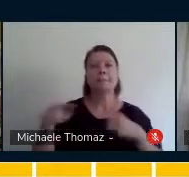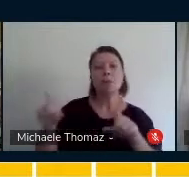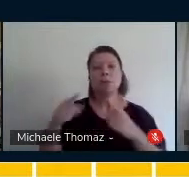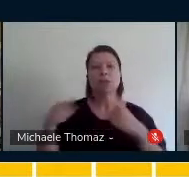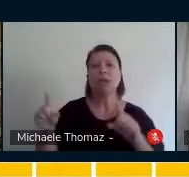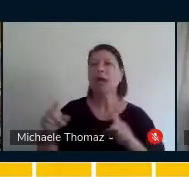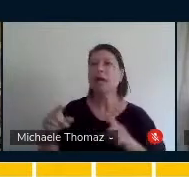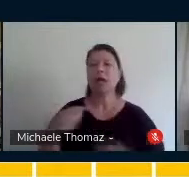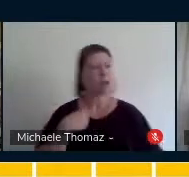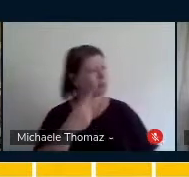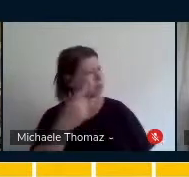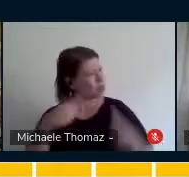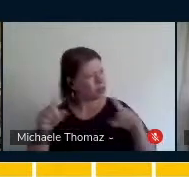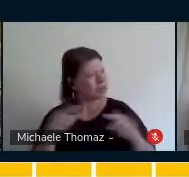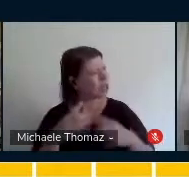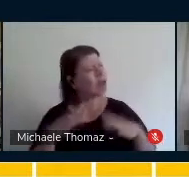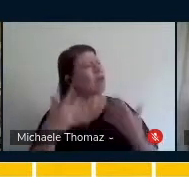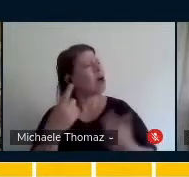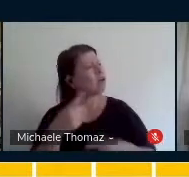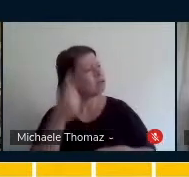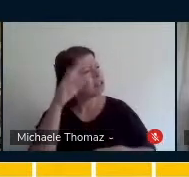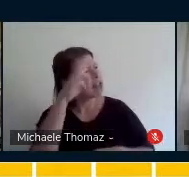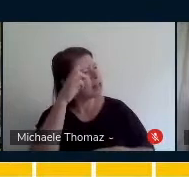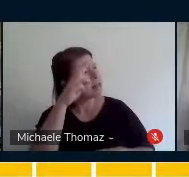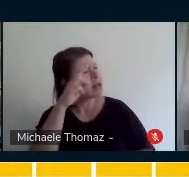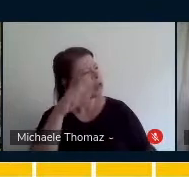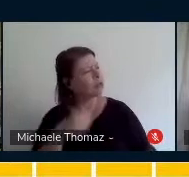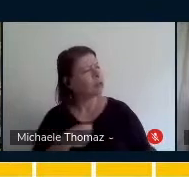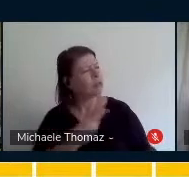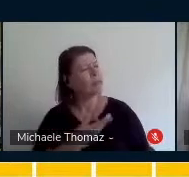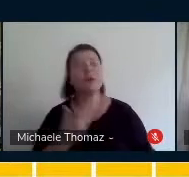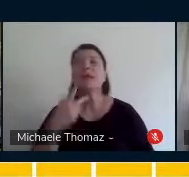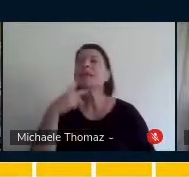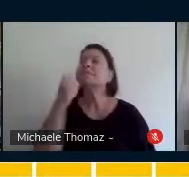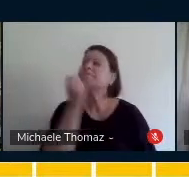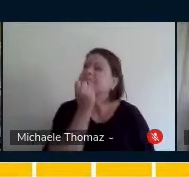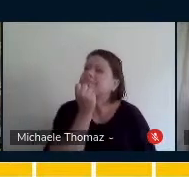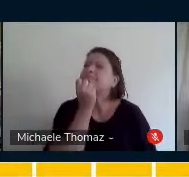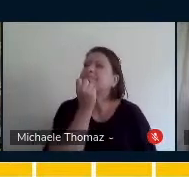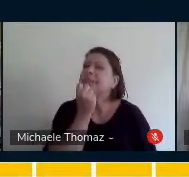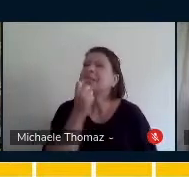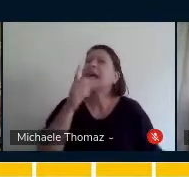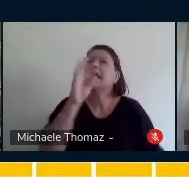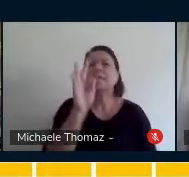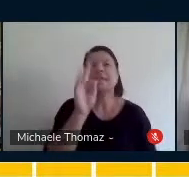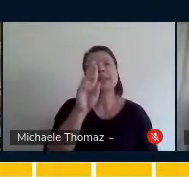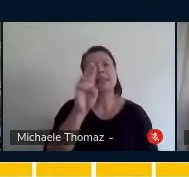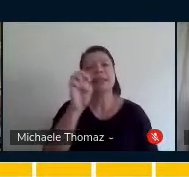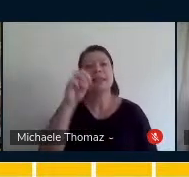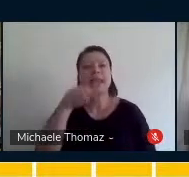Qual música você está lembrando? Aí, a Paula, sim, trem bala.